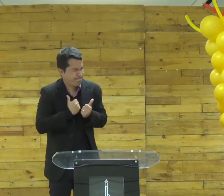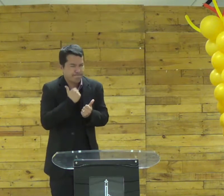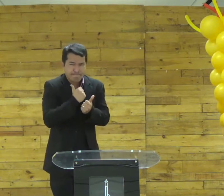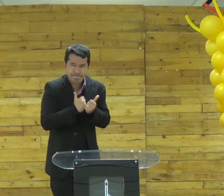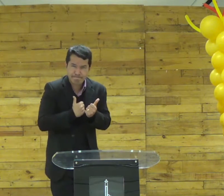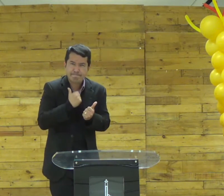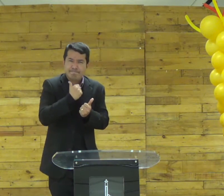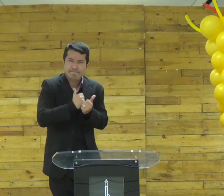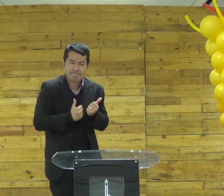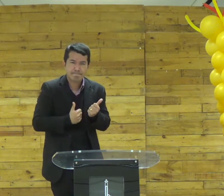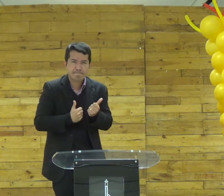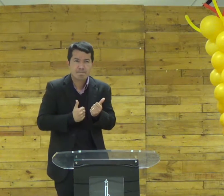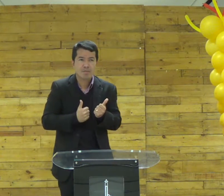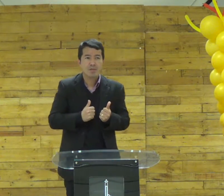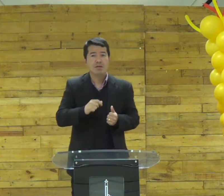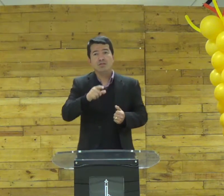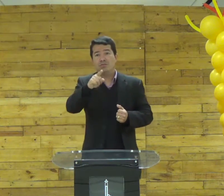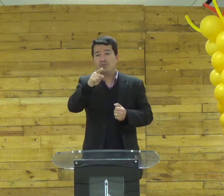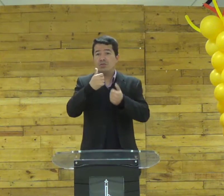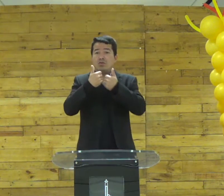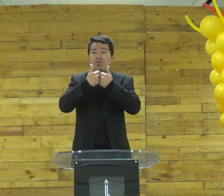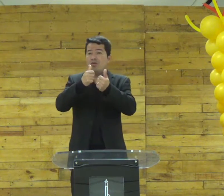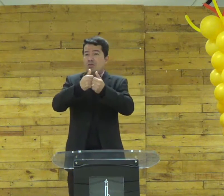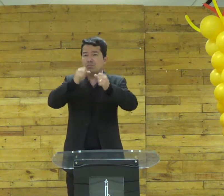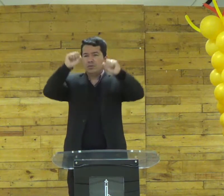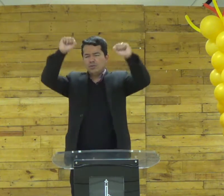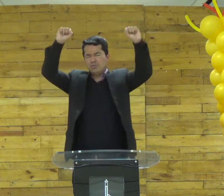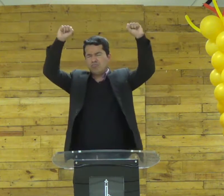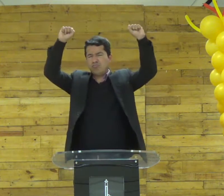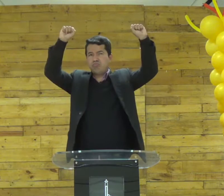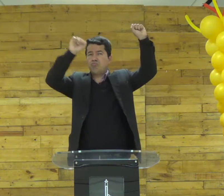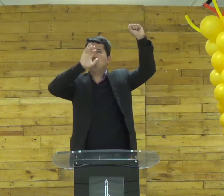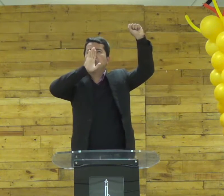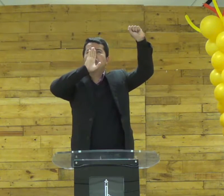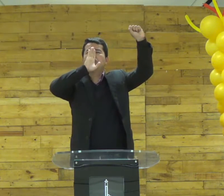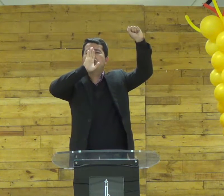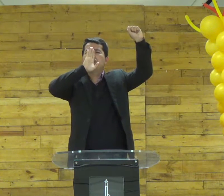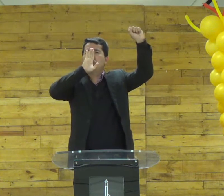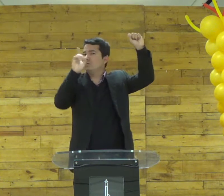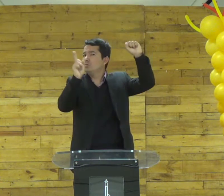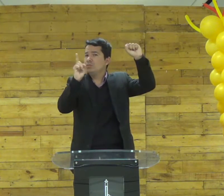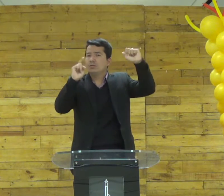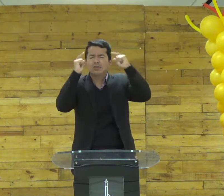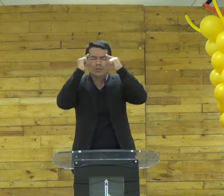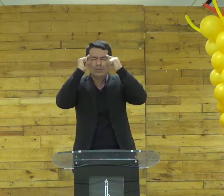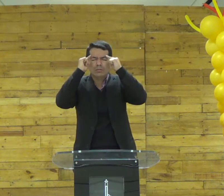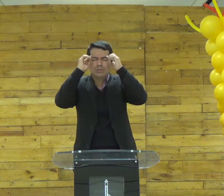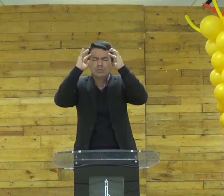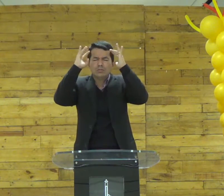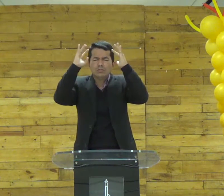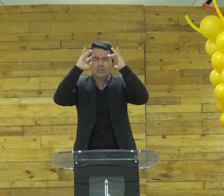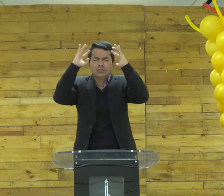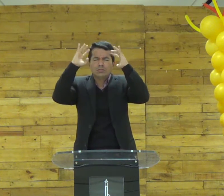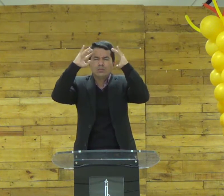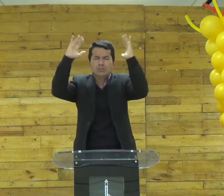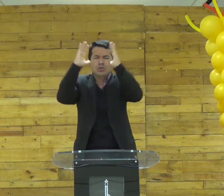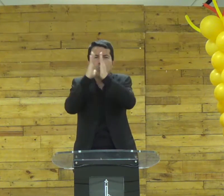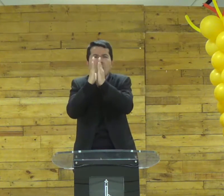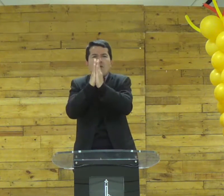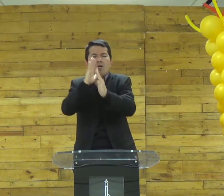Deus Deus o que que é isso eu não tô entendendo busque conhecer no ônibus enquanto você tá em pé né aquela coisa cheia para e